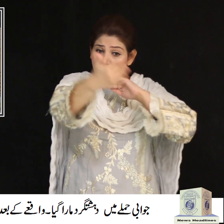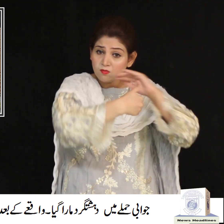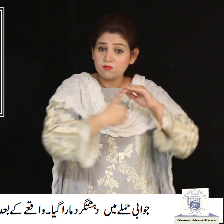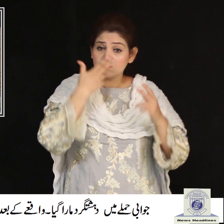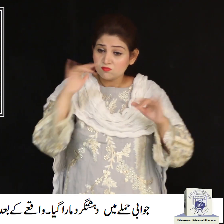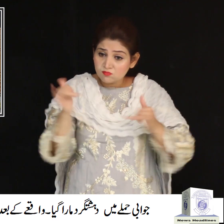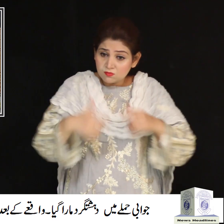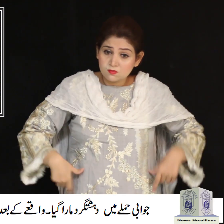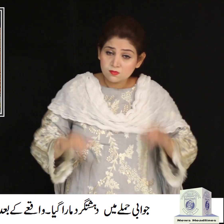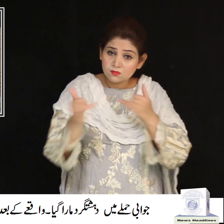سیکیورٹی سخت